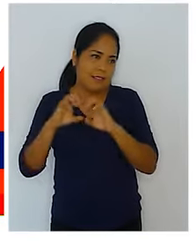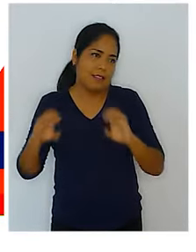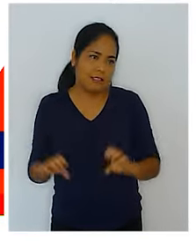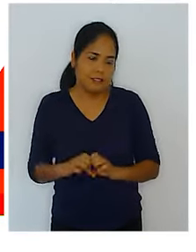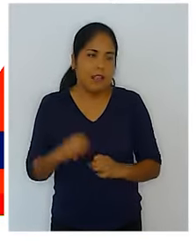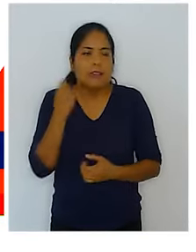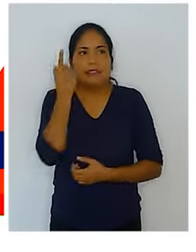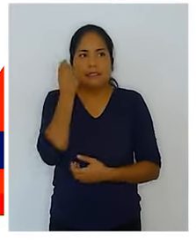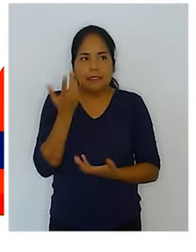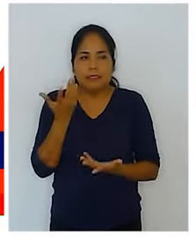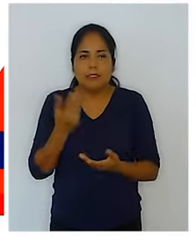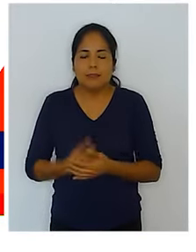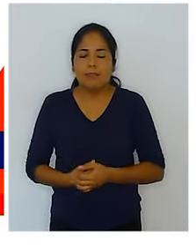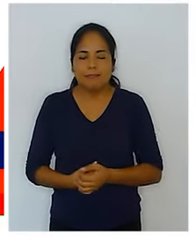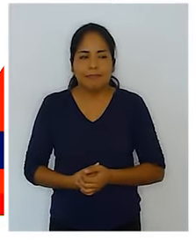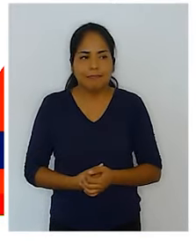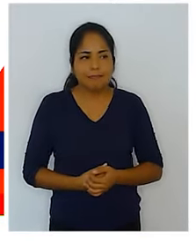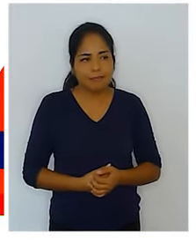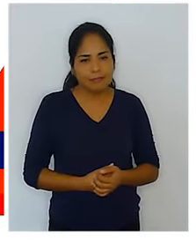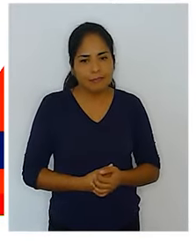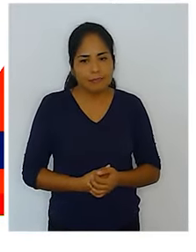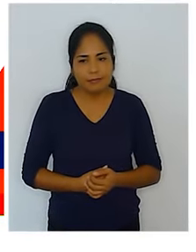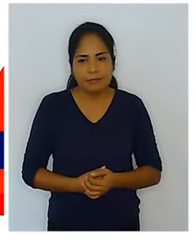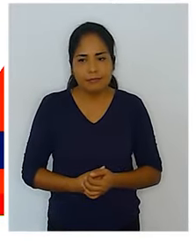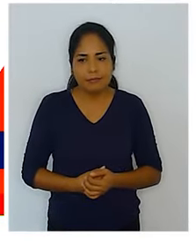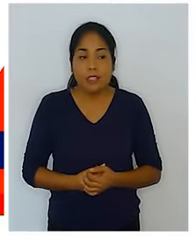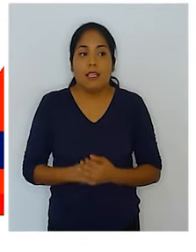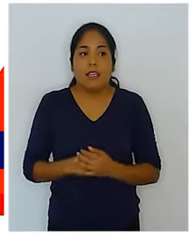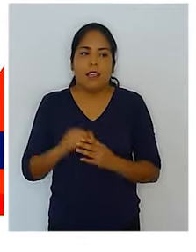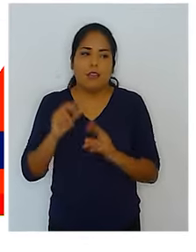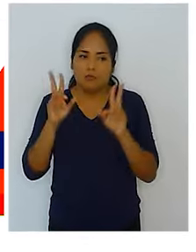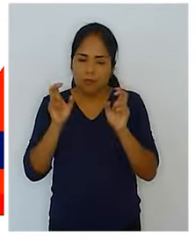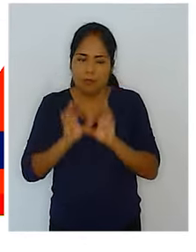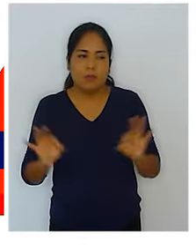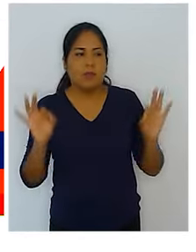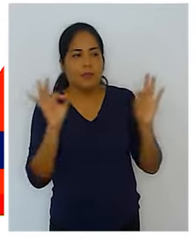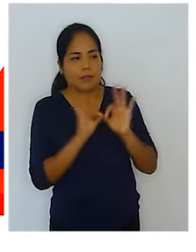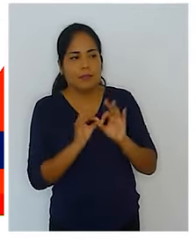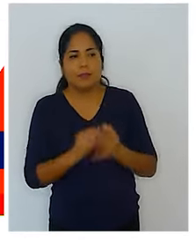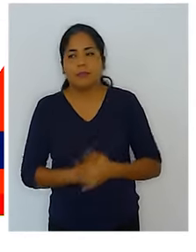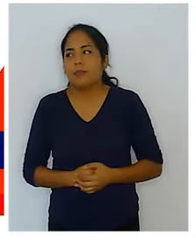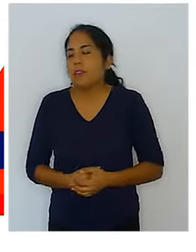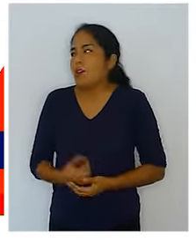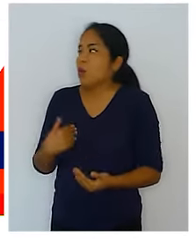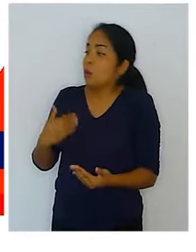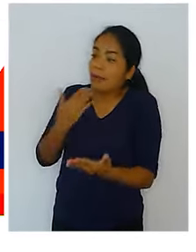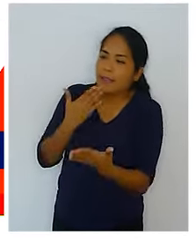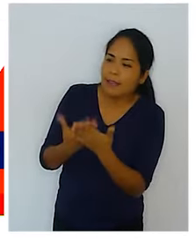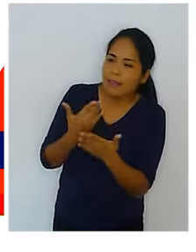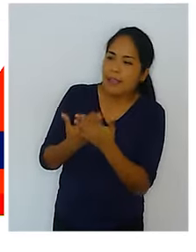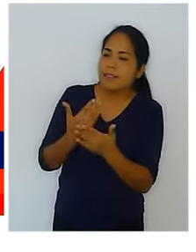contar con su certificado de discapacidad, ¿no? Sí. Ese es otro punto importante. Yo quiero de verdad